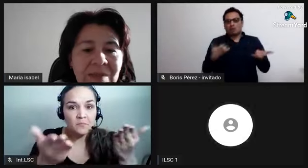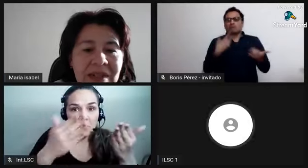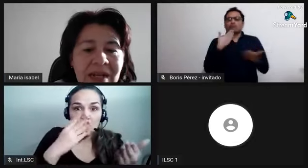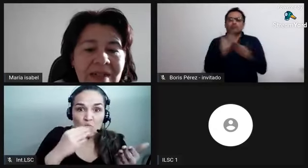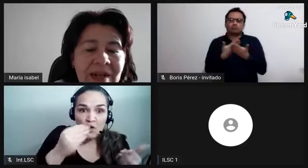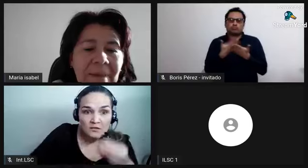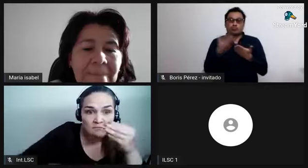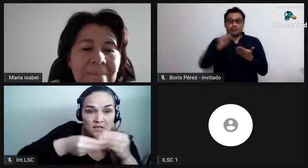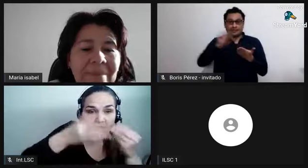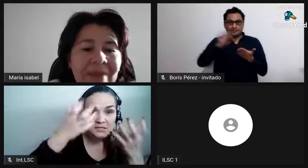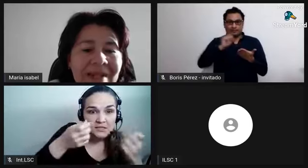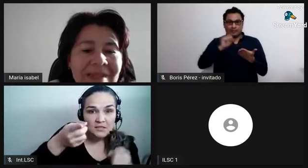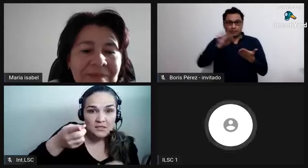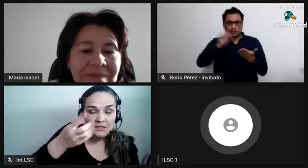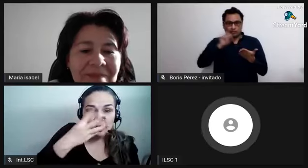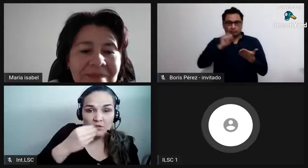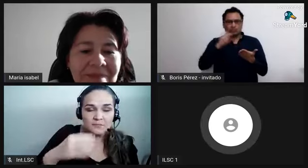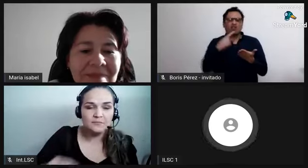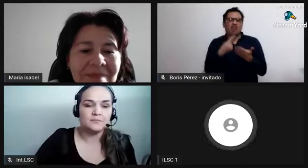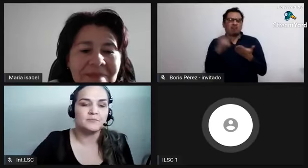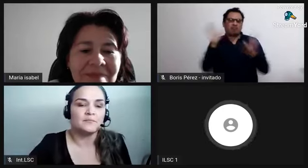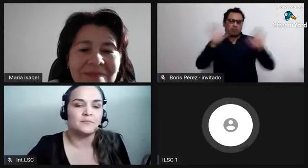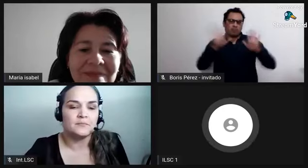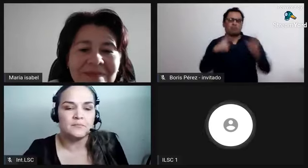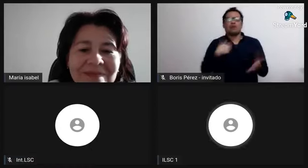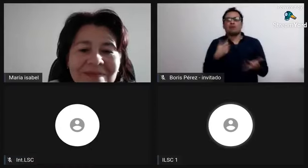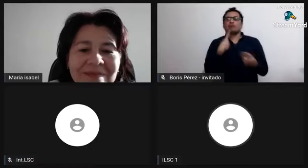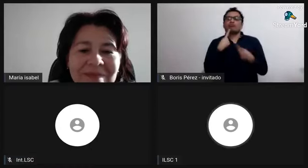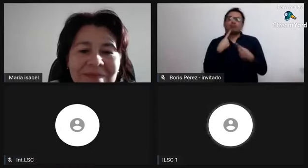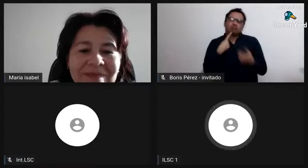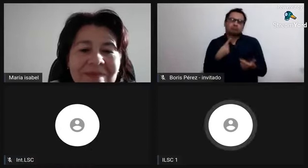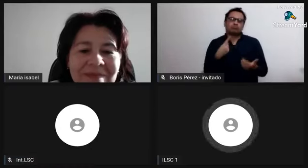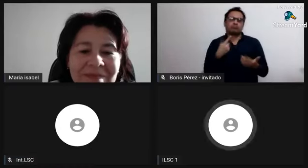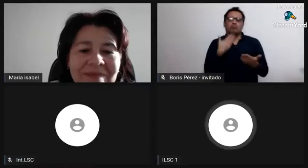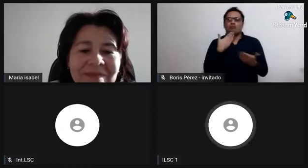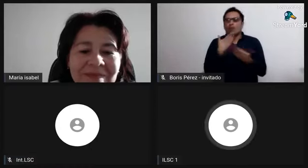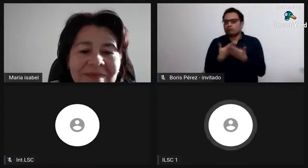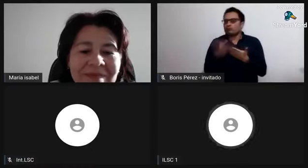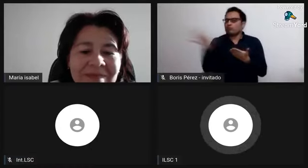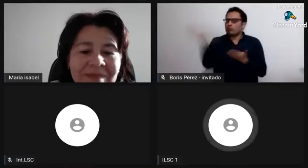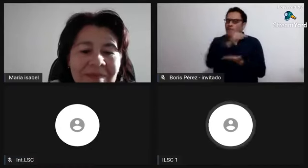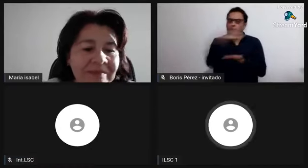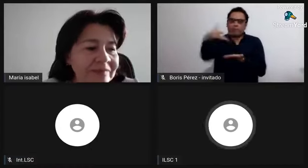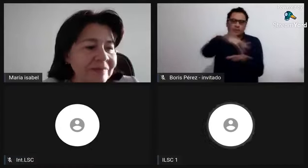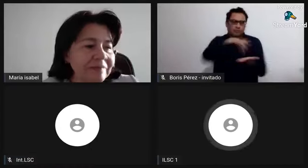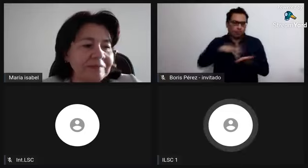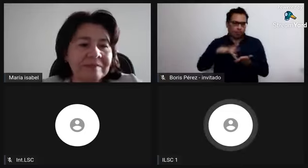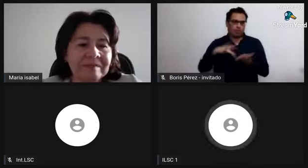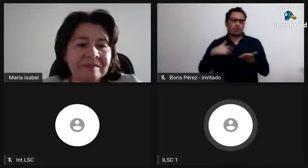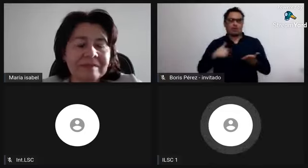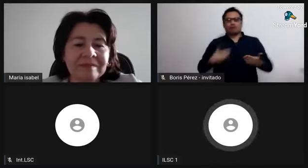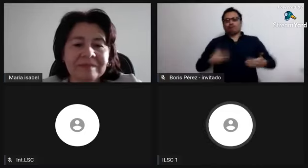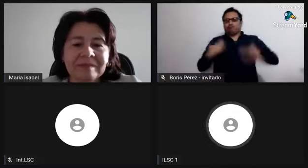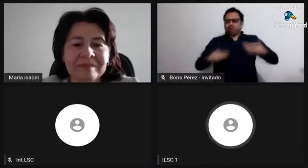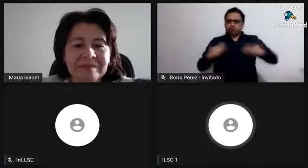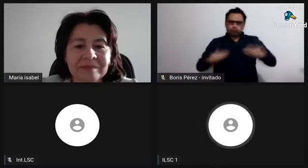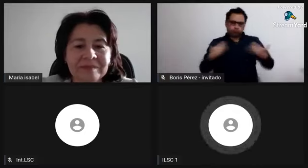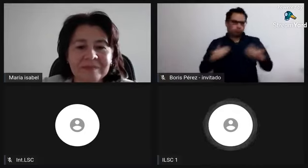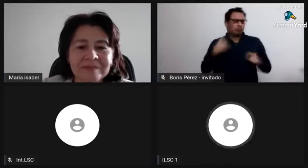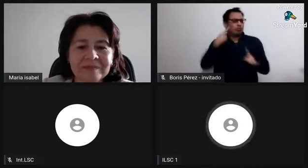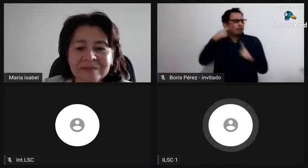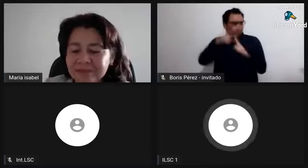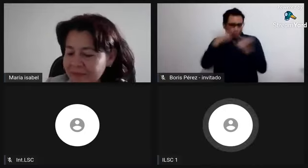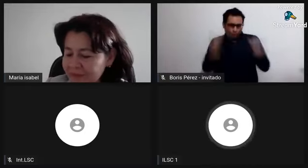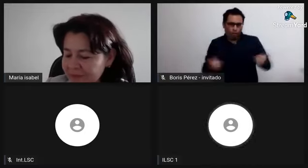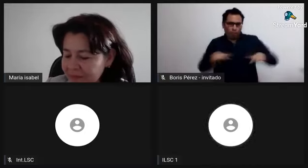para terminar. Sí, ya para finalizar, a mí me gustaría, antes de despedirme, decirle a todas las personas que